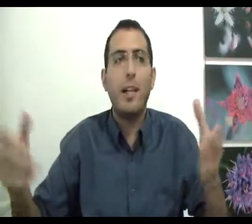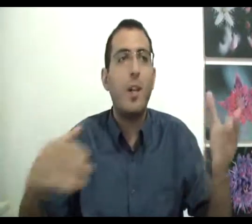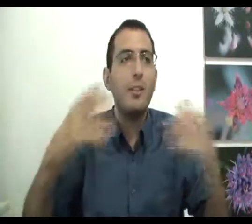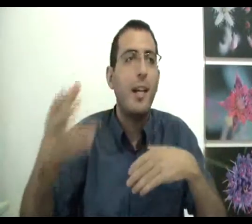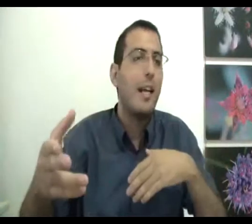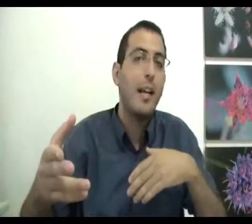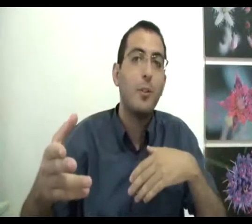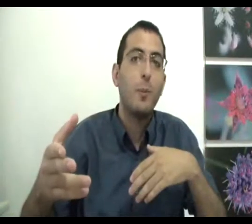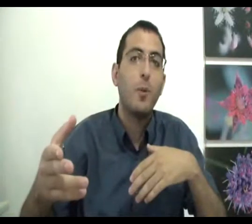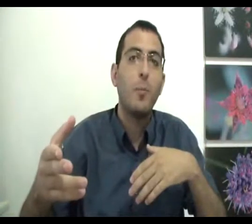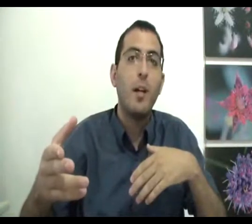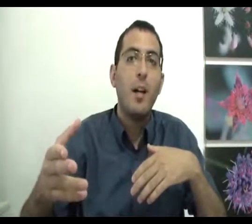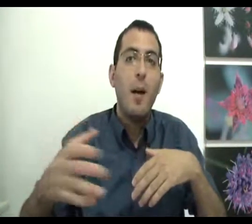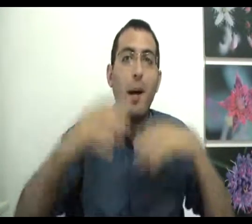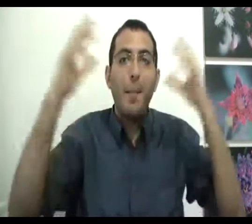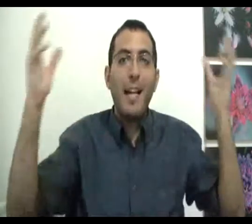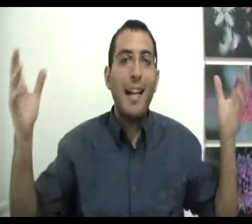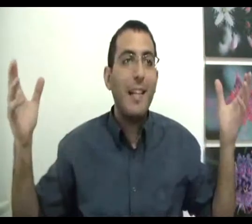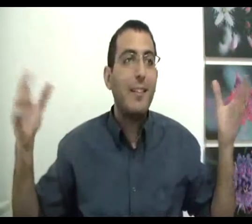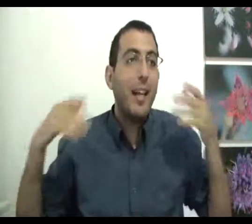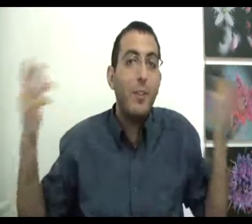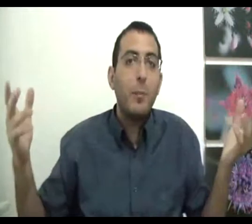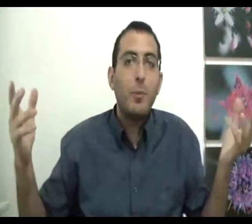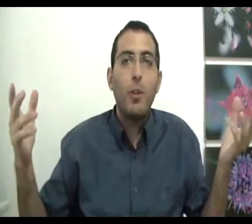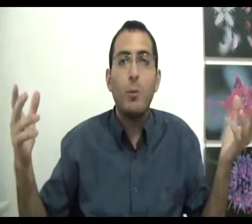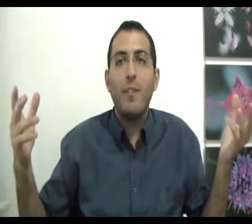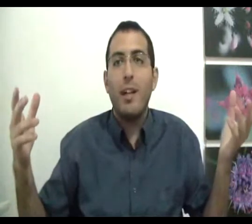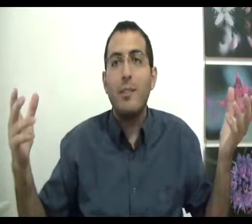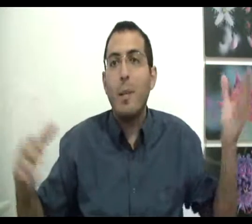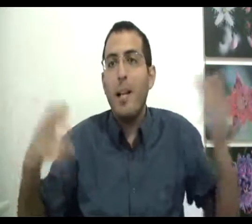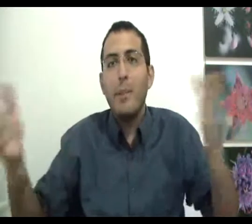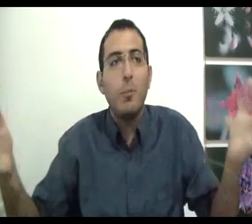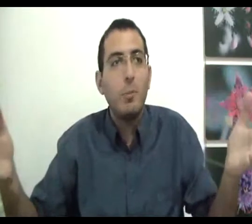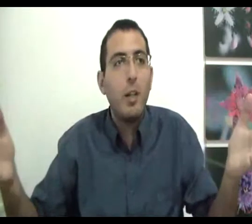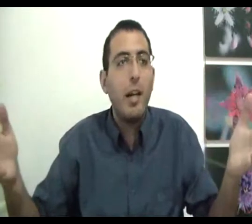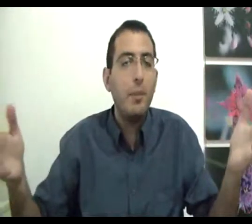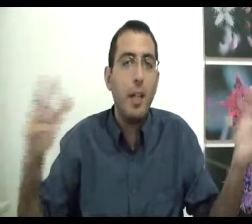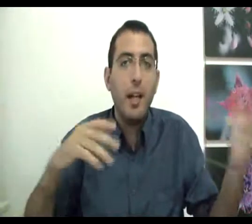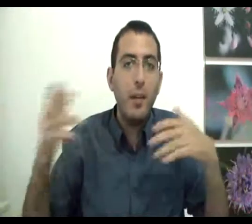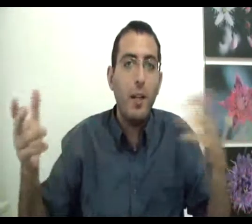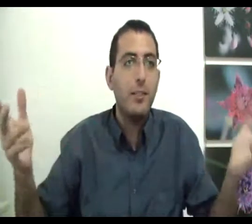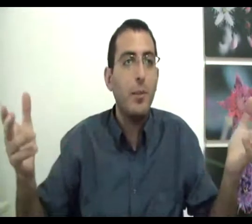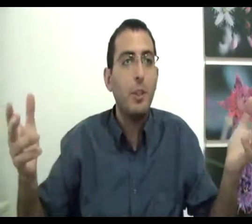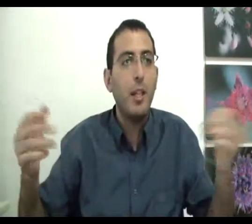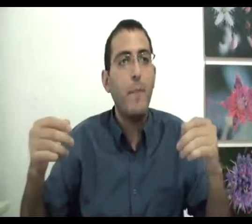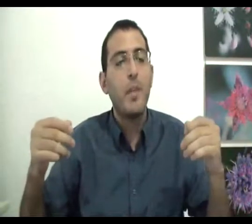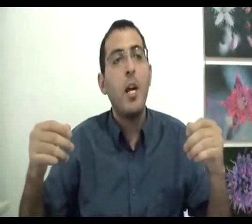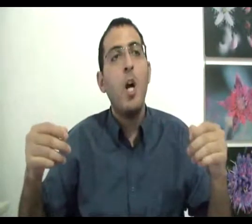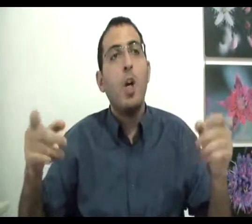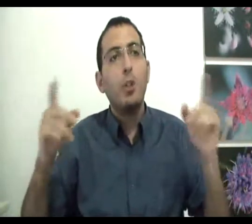כי לא צריך להגיע לשום מקום ברמה הכללית אין שום משמעות לשום דבר אז במילה גם אין שום משמעות לחיים שלך ככה או ככה זה לא משנה זאת